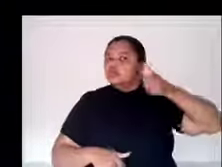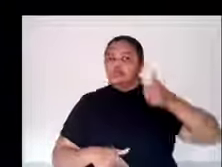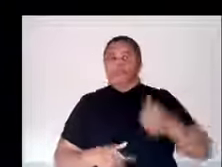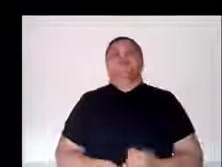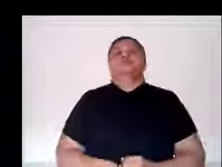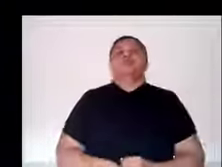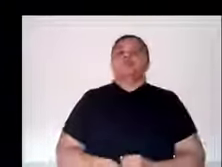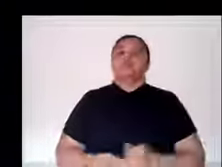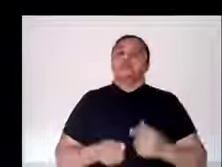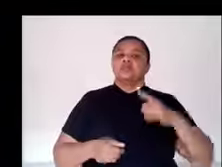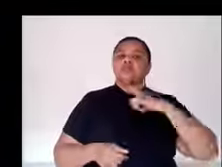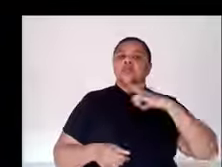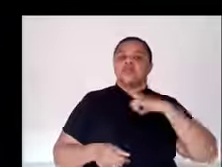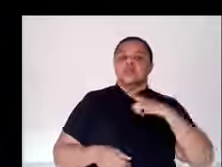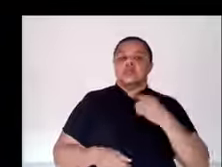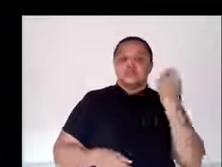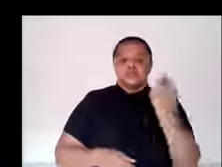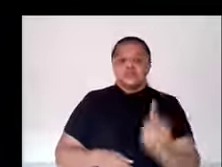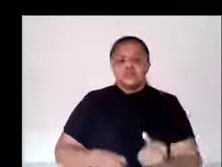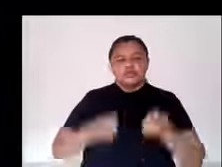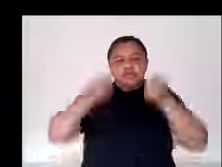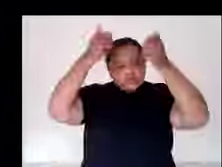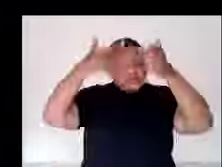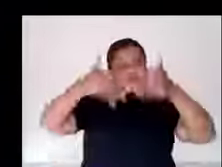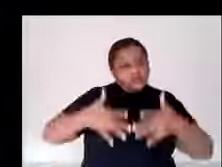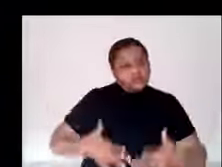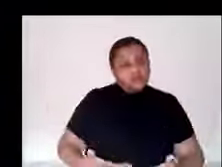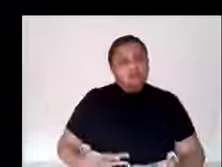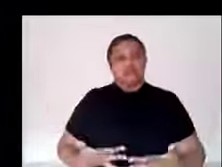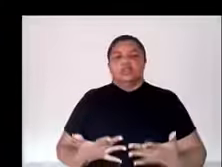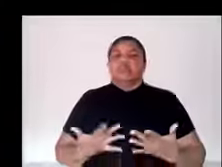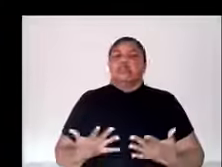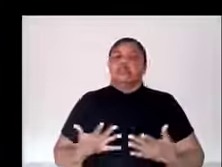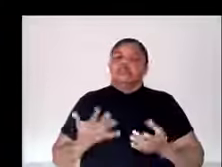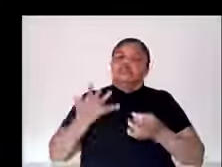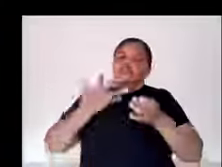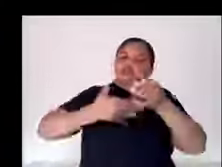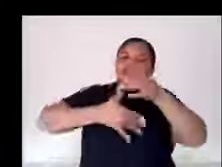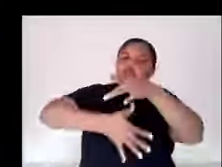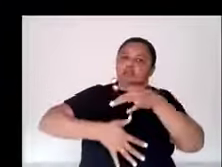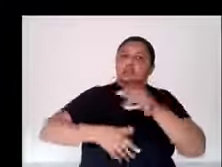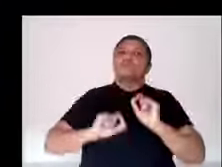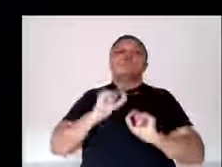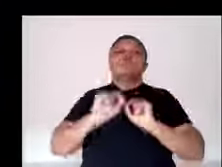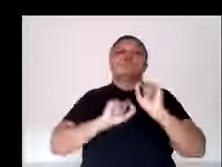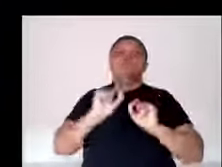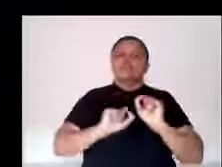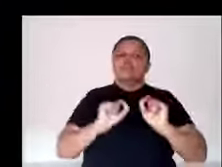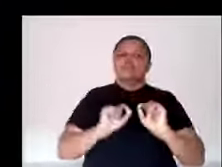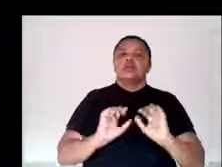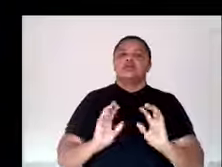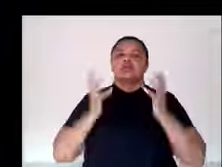exercido nesse período de pandemia, desde aproximadamente 18 de março de 2020,